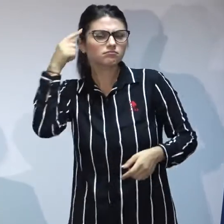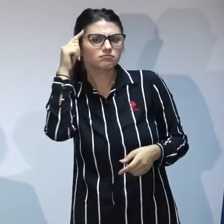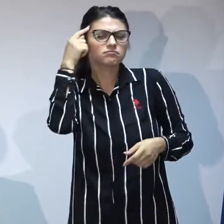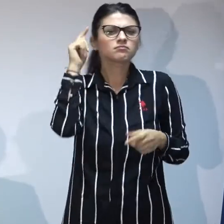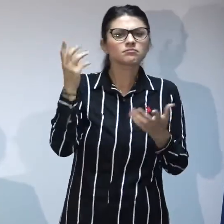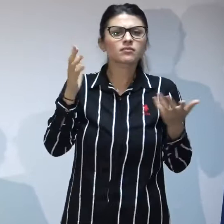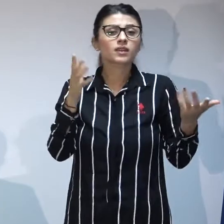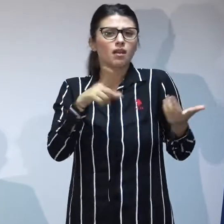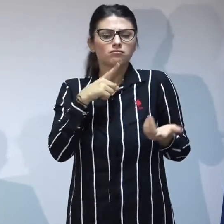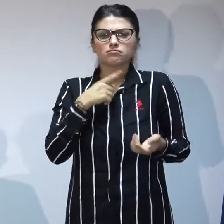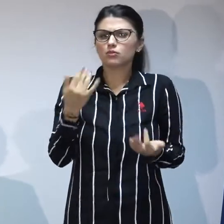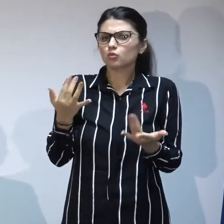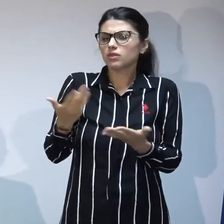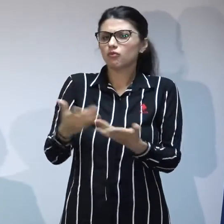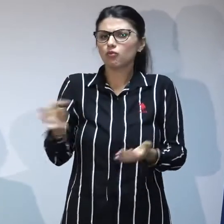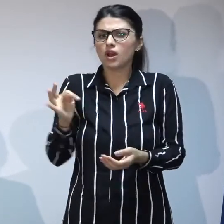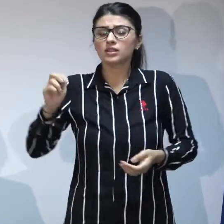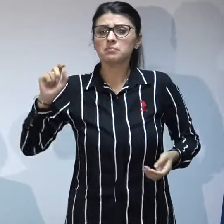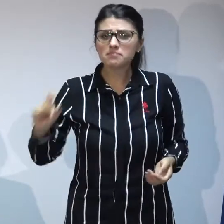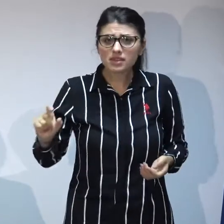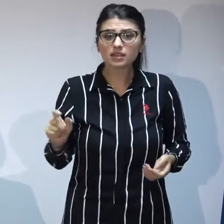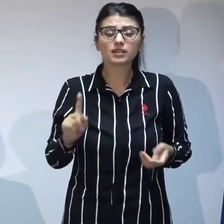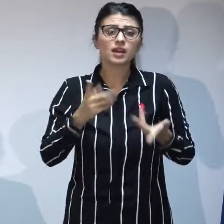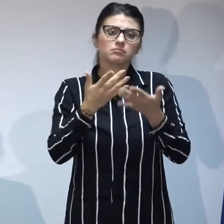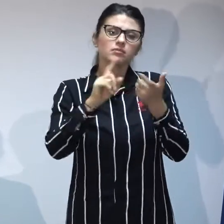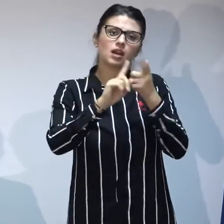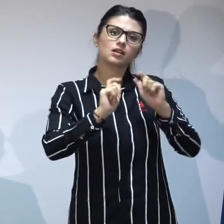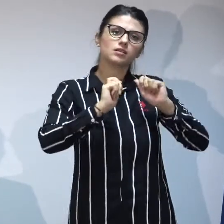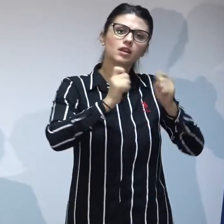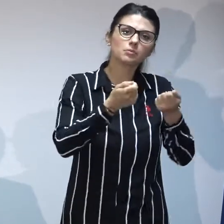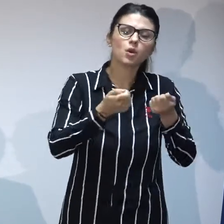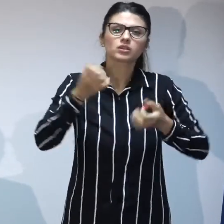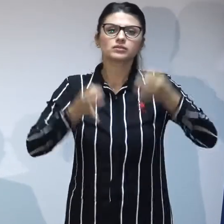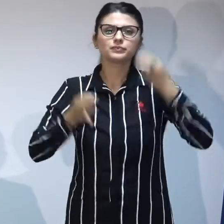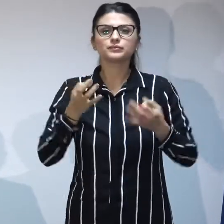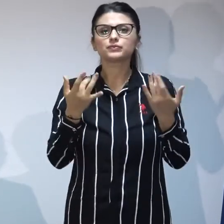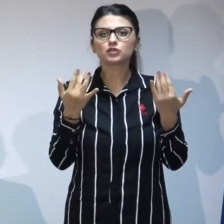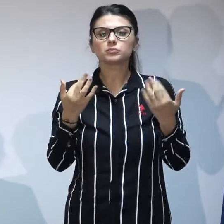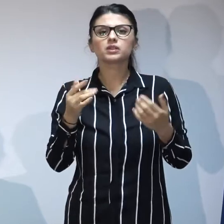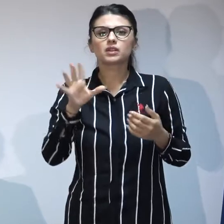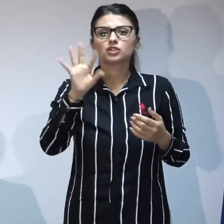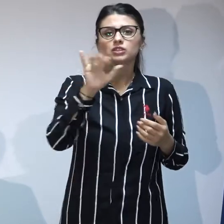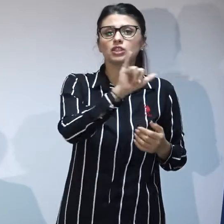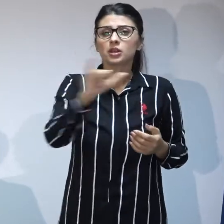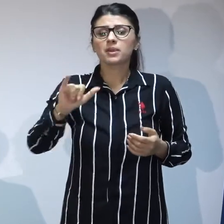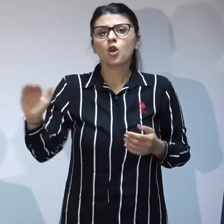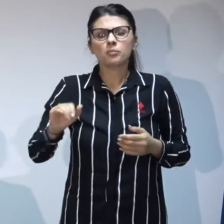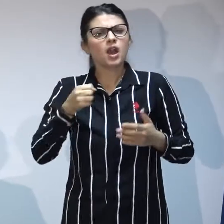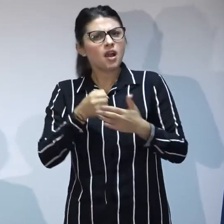număr este foarte mic, raportat la dimensiunea cifrei de 50.000 de copii